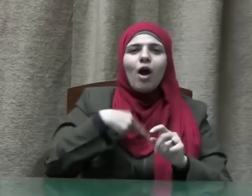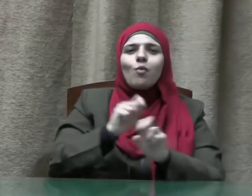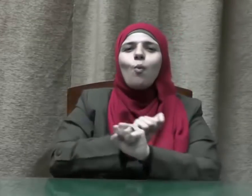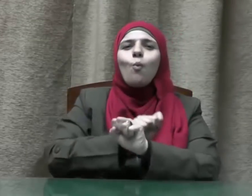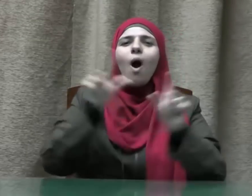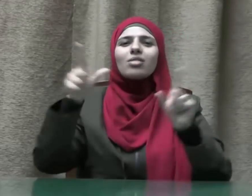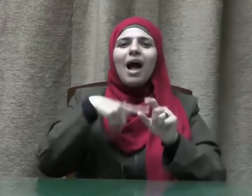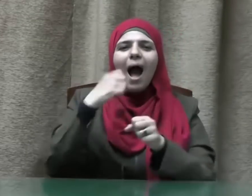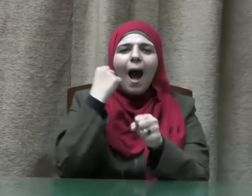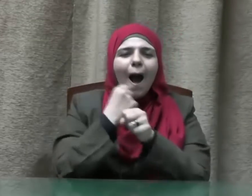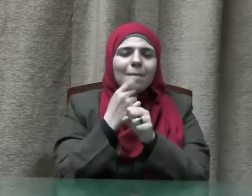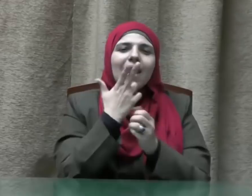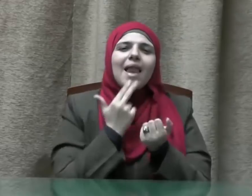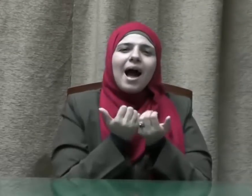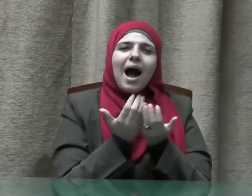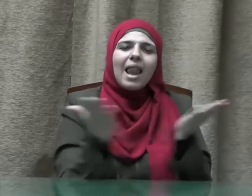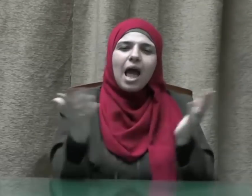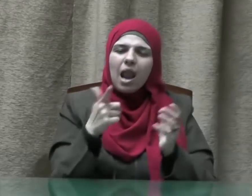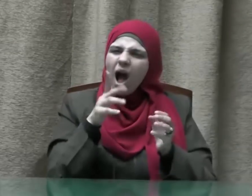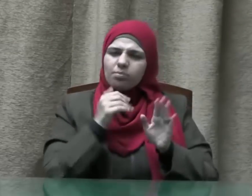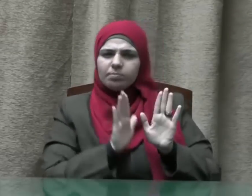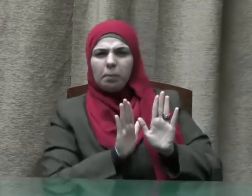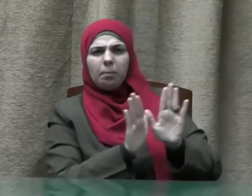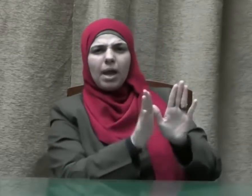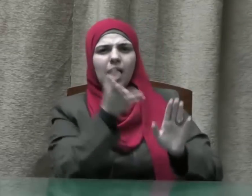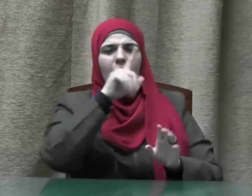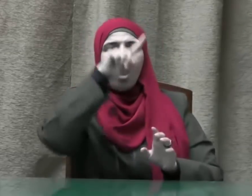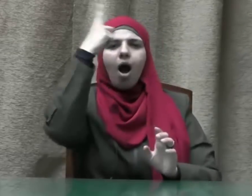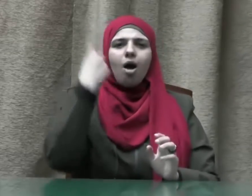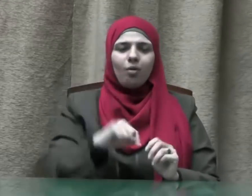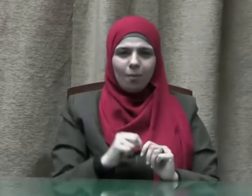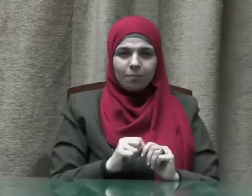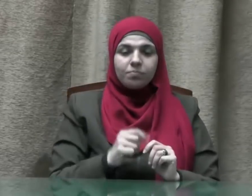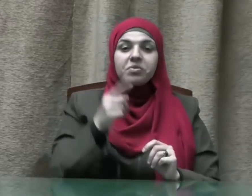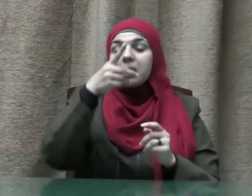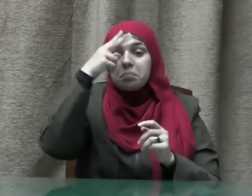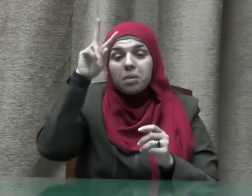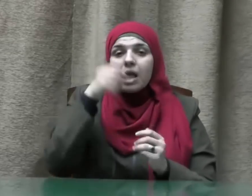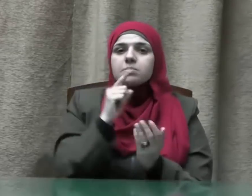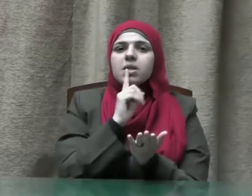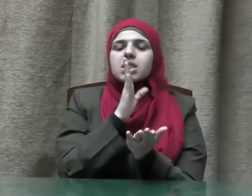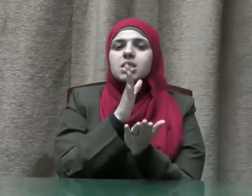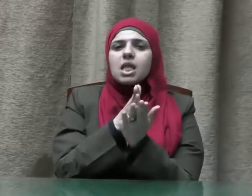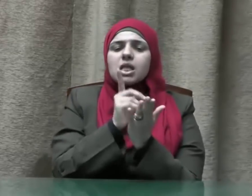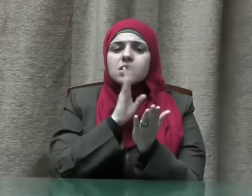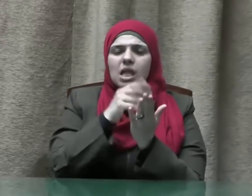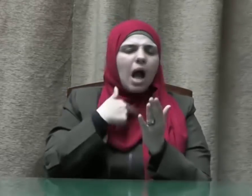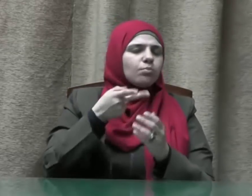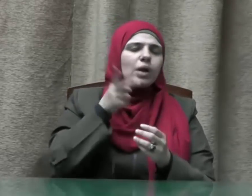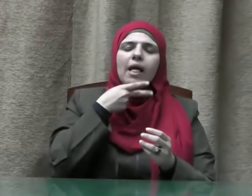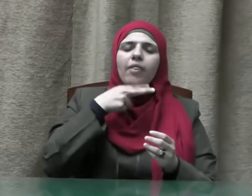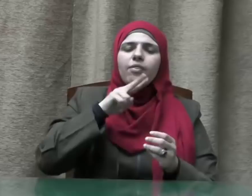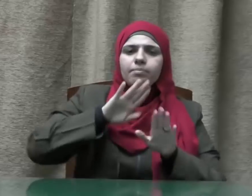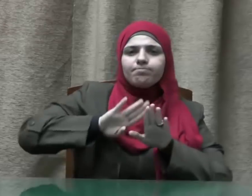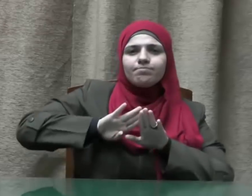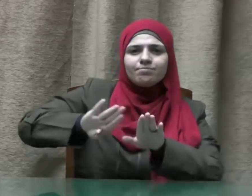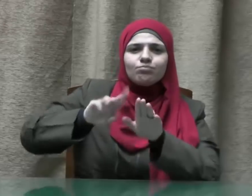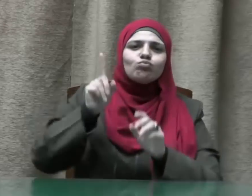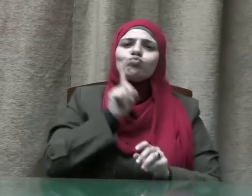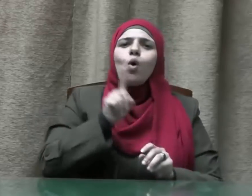الحلال والبعد عن الحرام ومنها الصدق واجتناب الكذب فالأصل أن